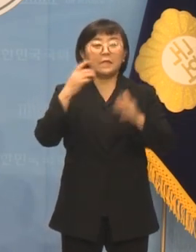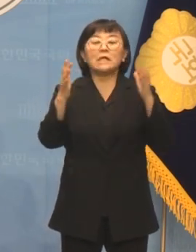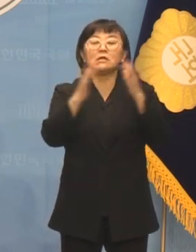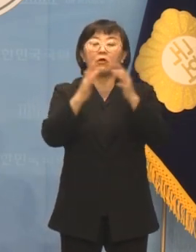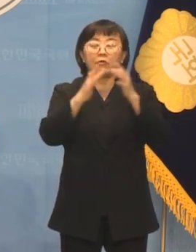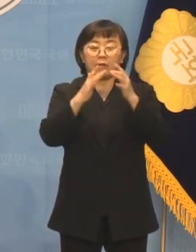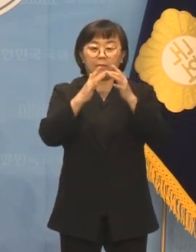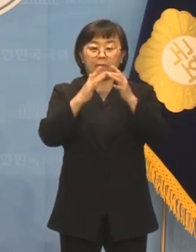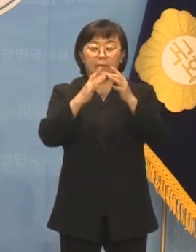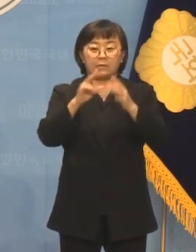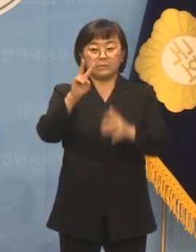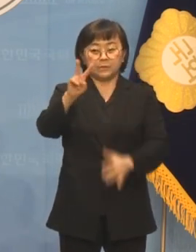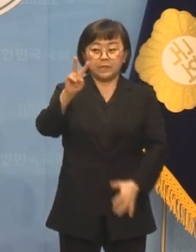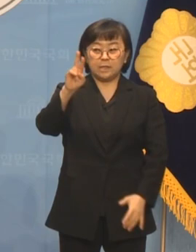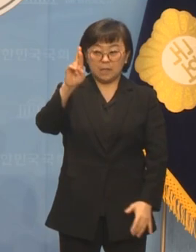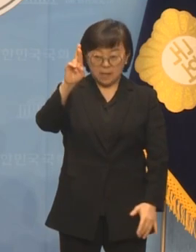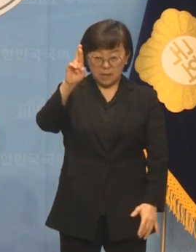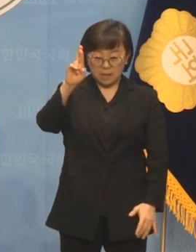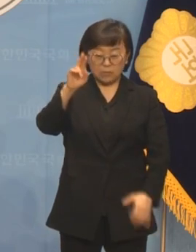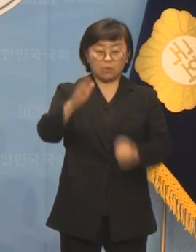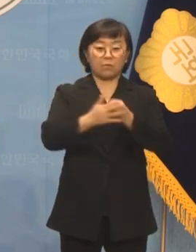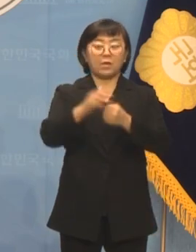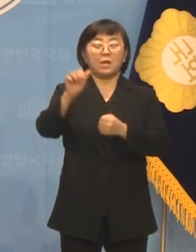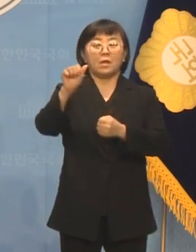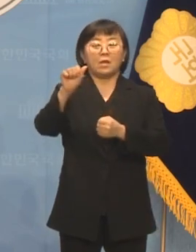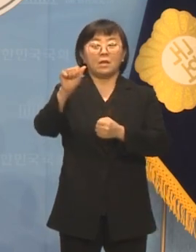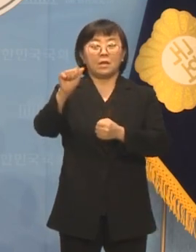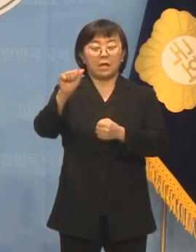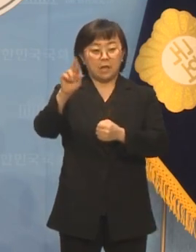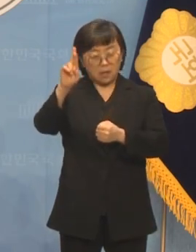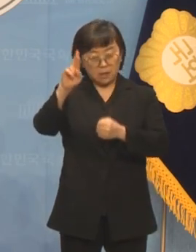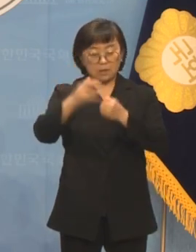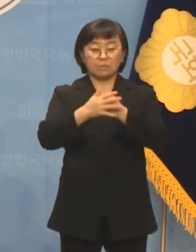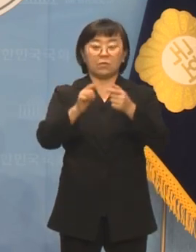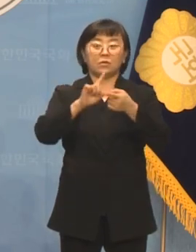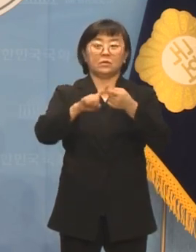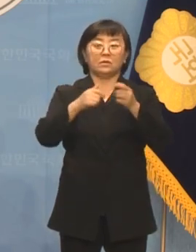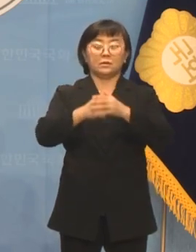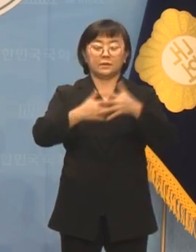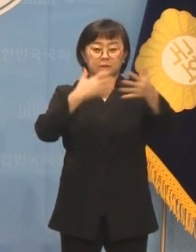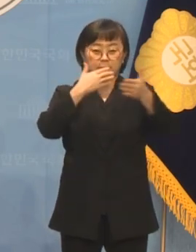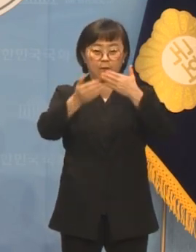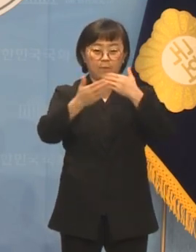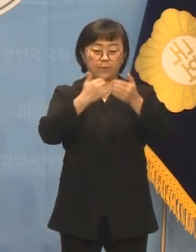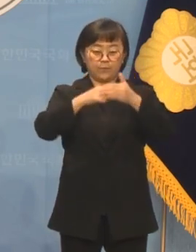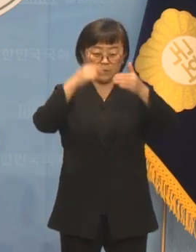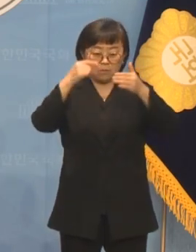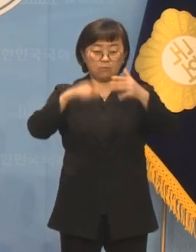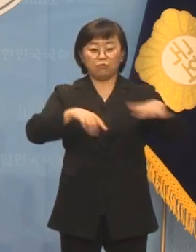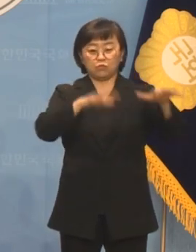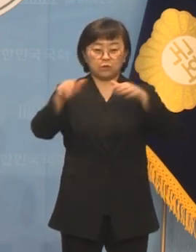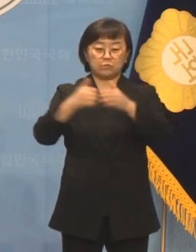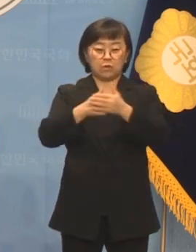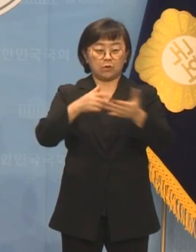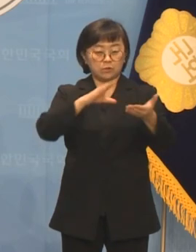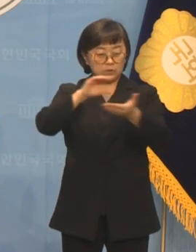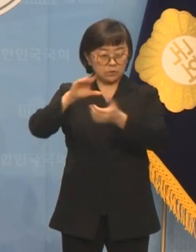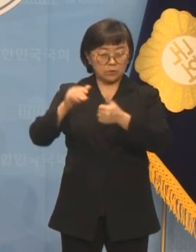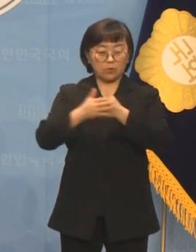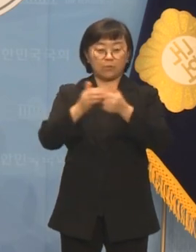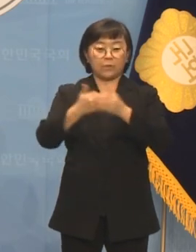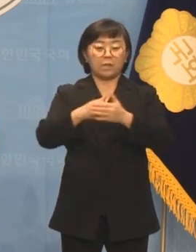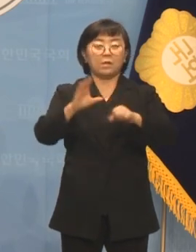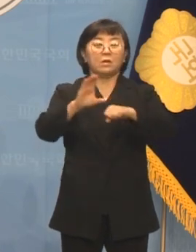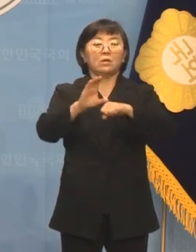및 증강현실 AR 체험 공간 수중 촬영 스튜디오 컴퓨터 그래픽